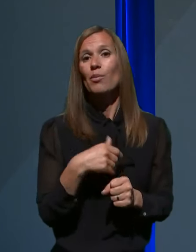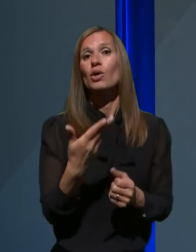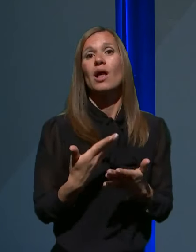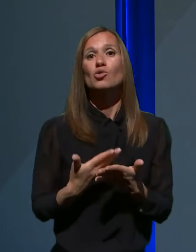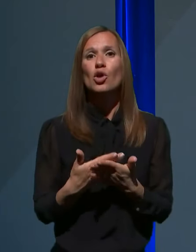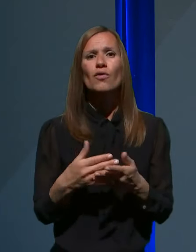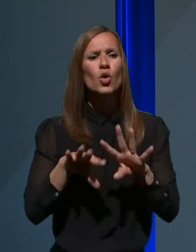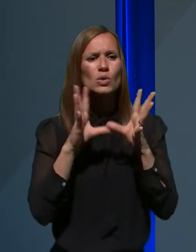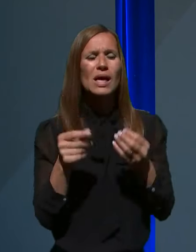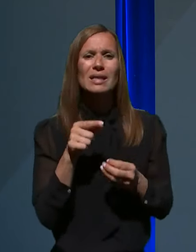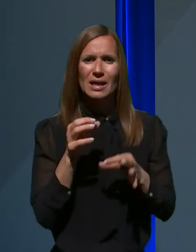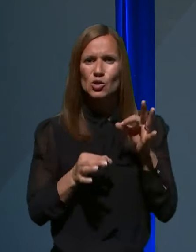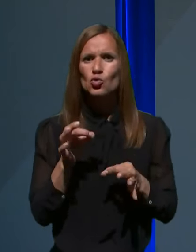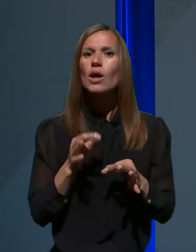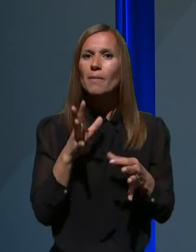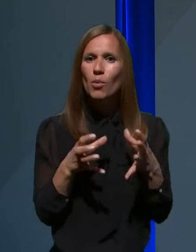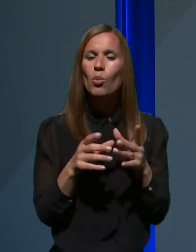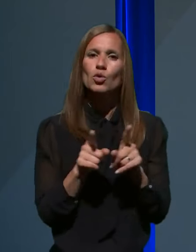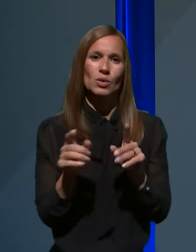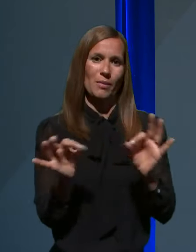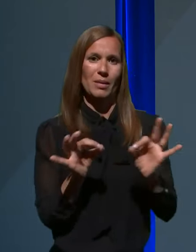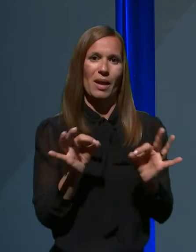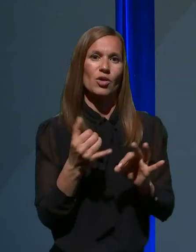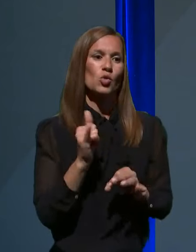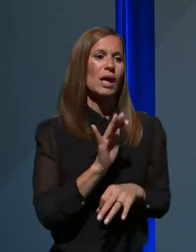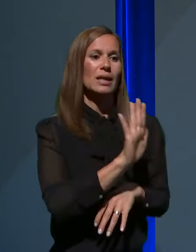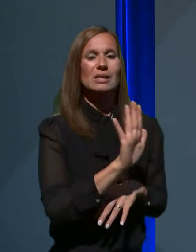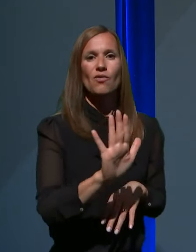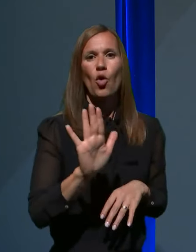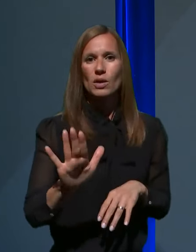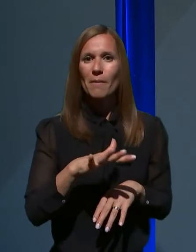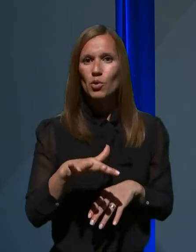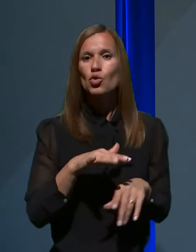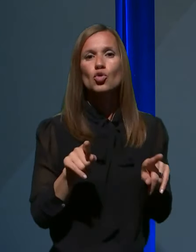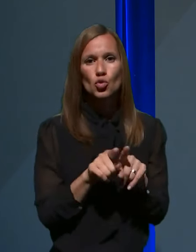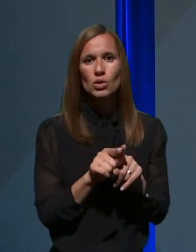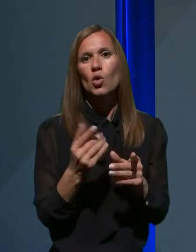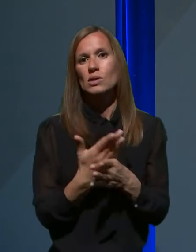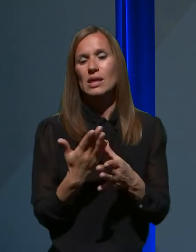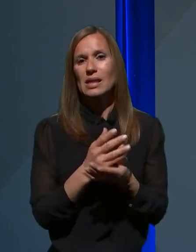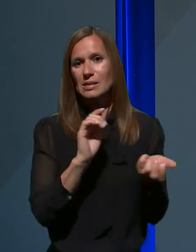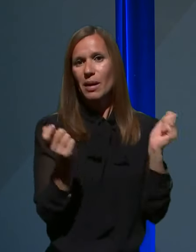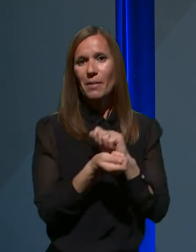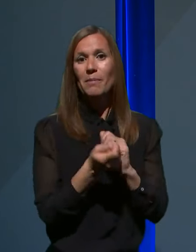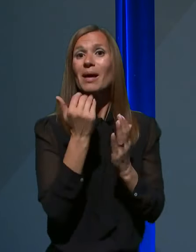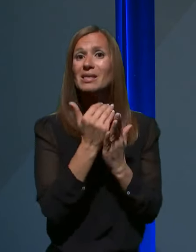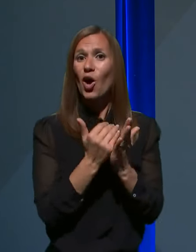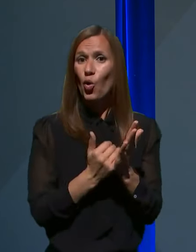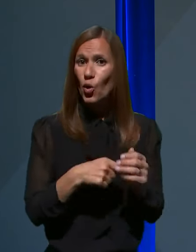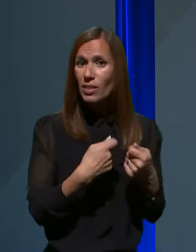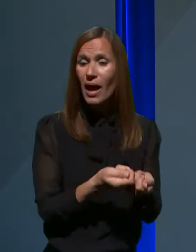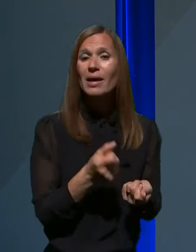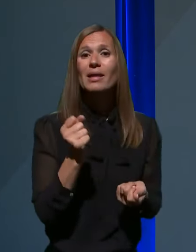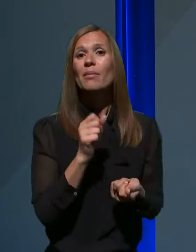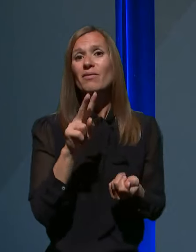teh izkušenj, tudi pripravljali vsak na svojem področju, tudi ustrezne spremembe zakonodaje, da bi v